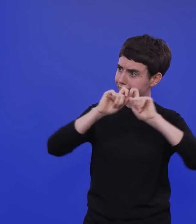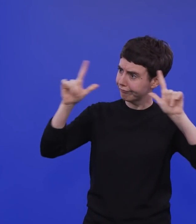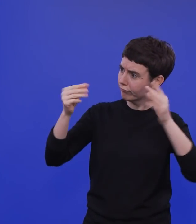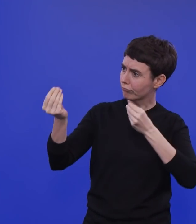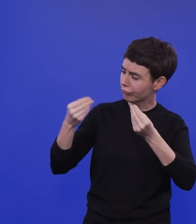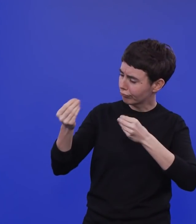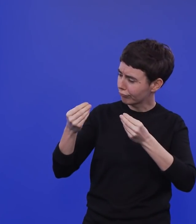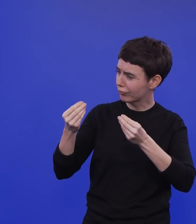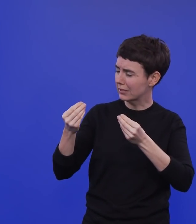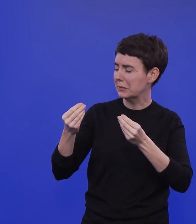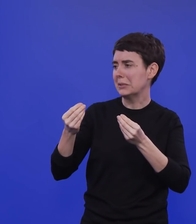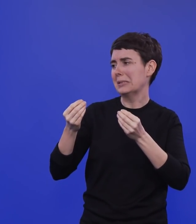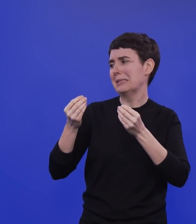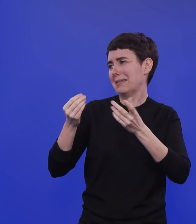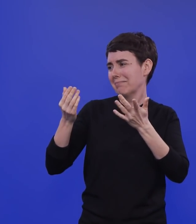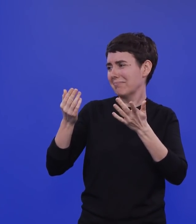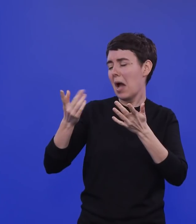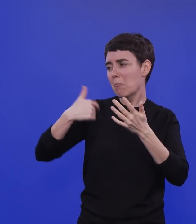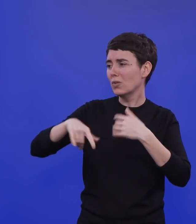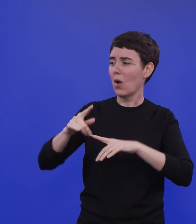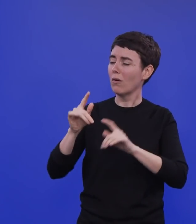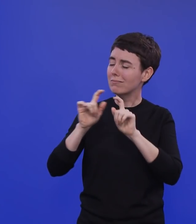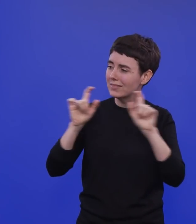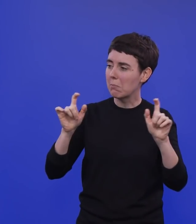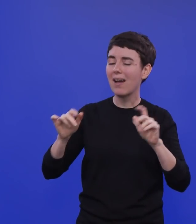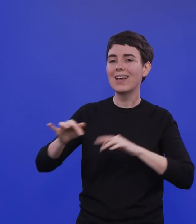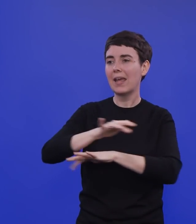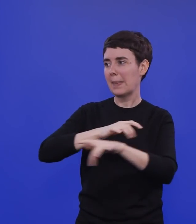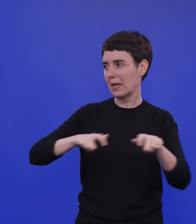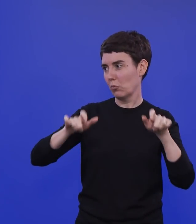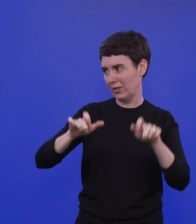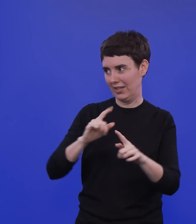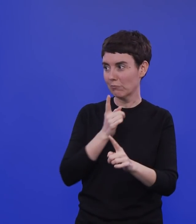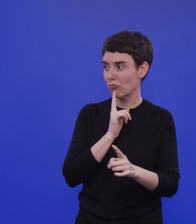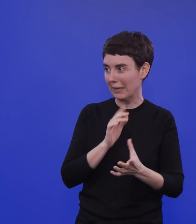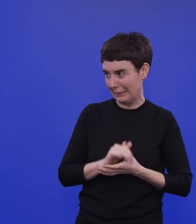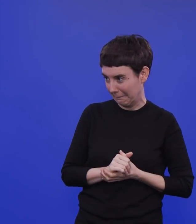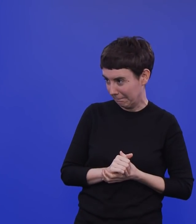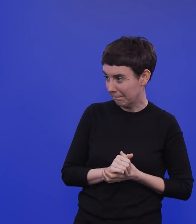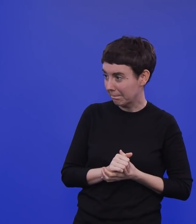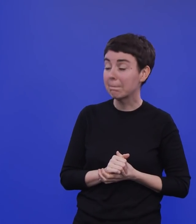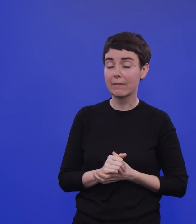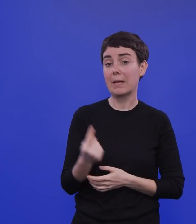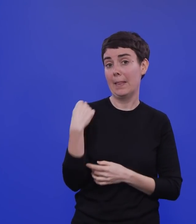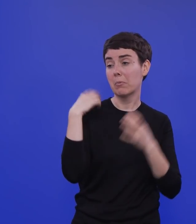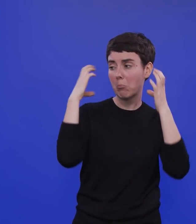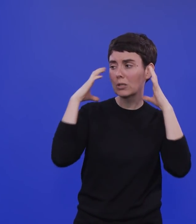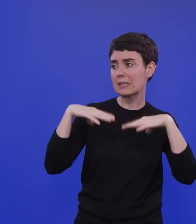ein bisschen zwingend auf das Konzept der Herdenimmunität, das wir ja am Anfang des Podcasts auch schon besprochen haben. Und wir waren eben beim Thema Kinder.